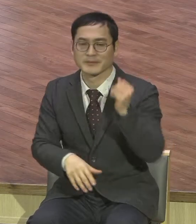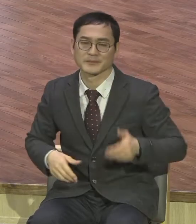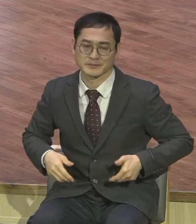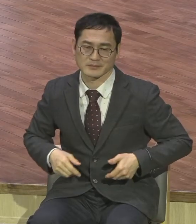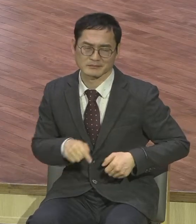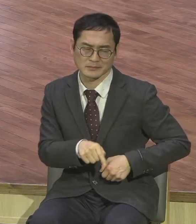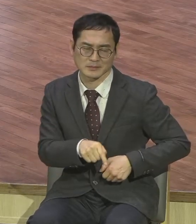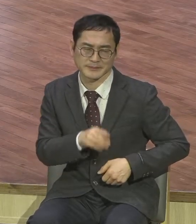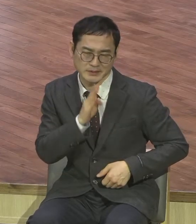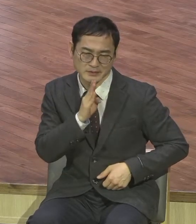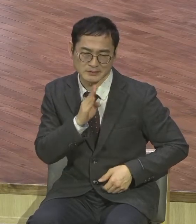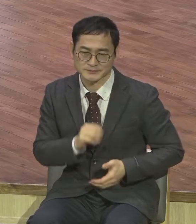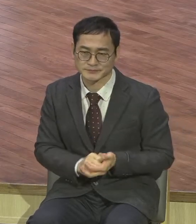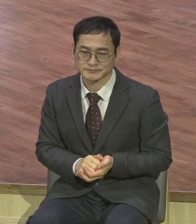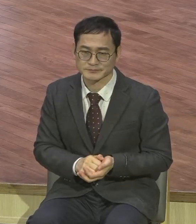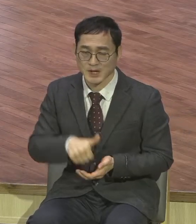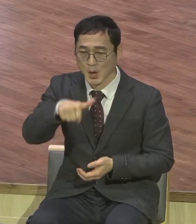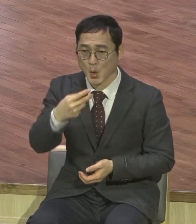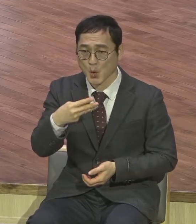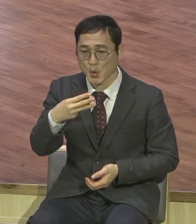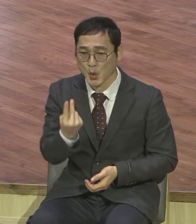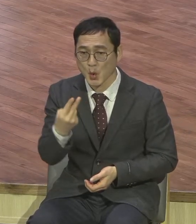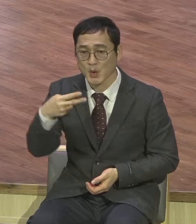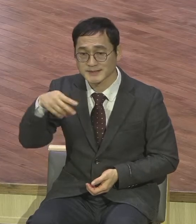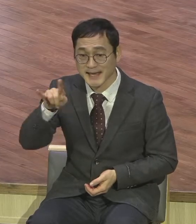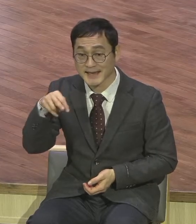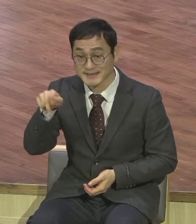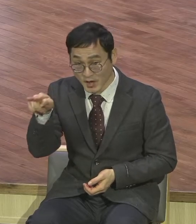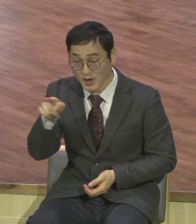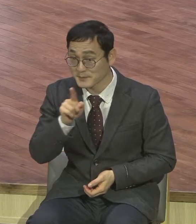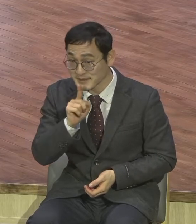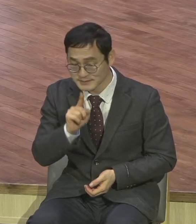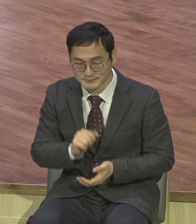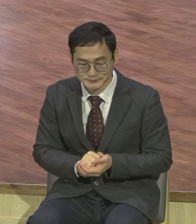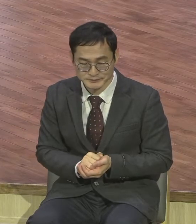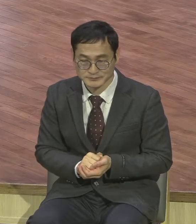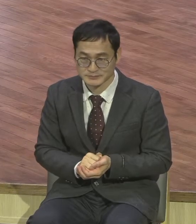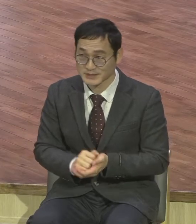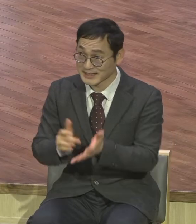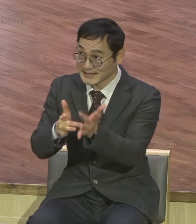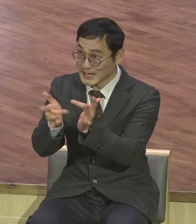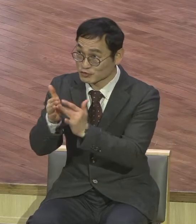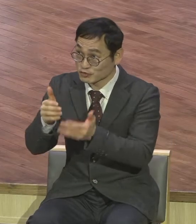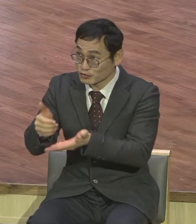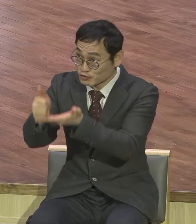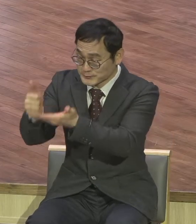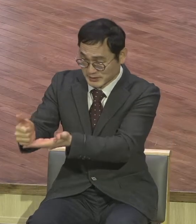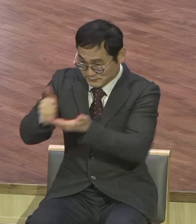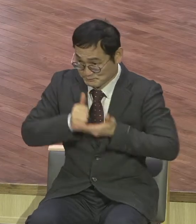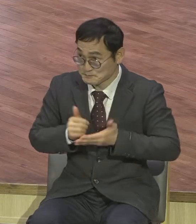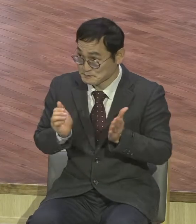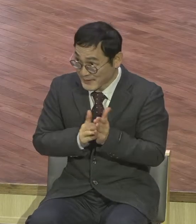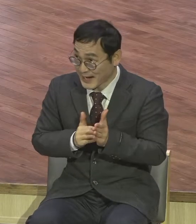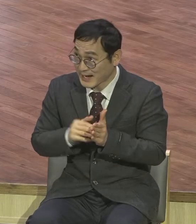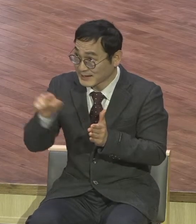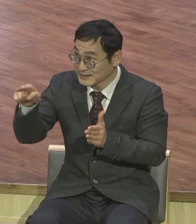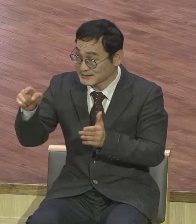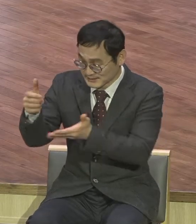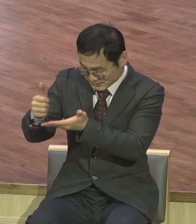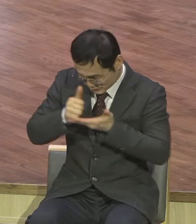2장 6주를 철지로 오며 그러므로 너희가 그리스도 예수를 주로 받았으니 그 안에서 행하되 그 안에 뿌리를 박으며 시험을 받아